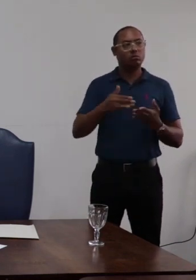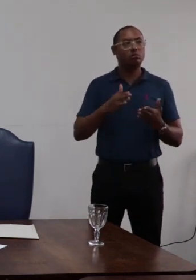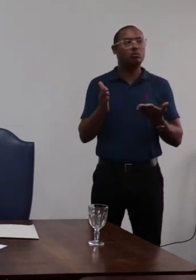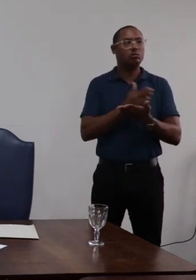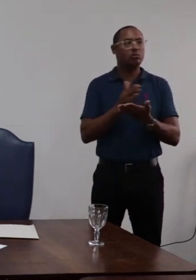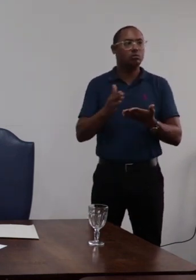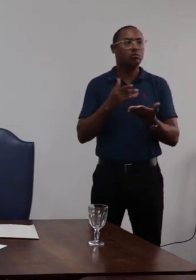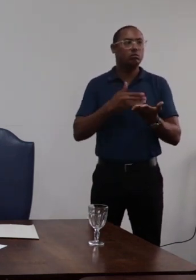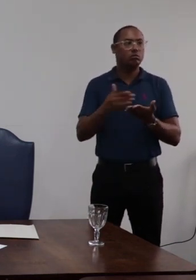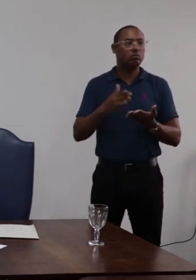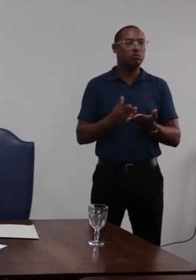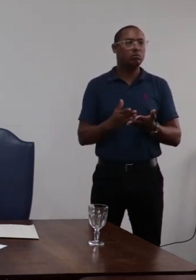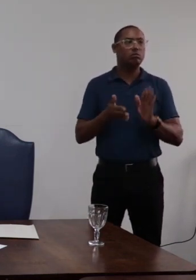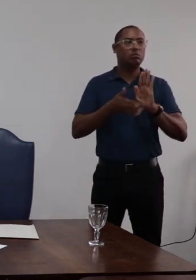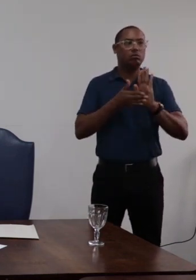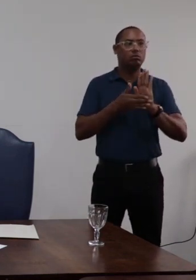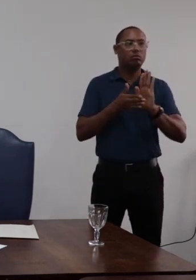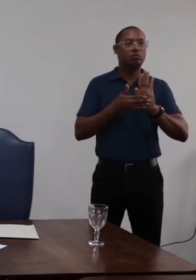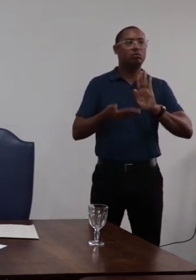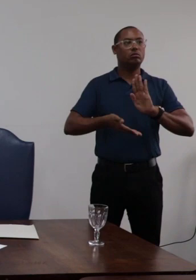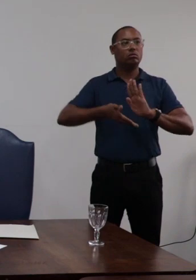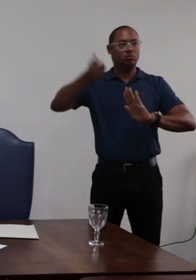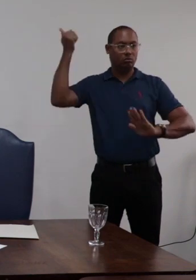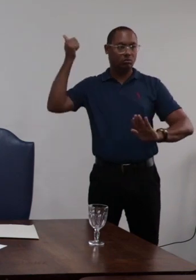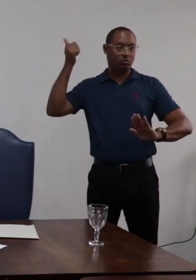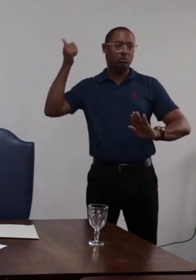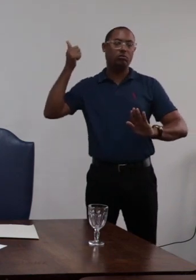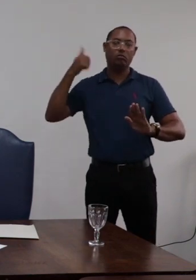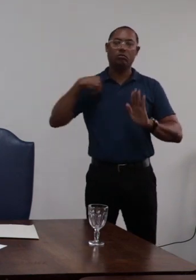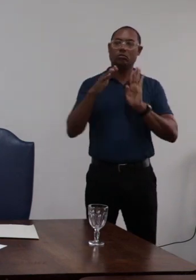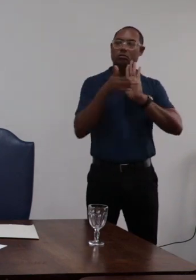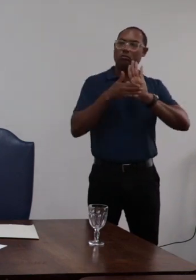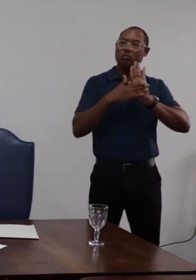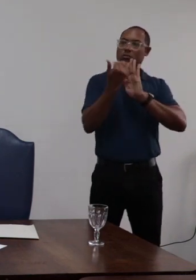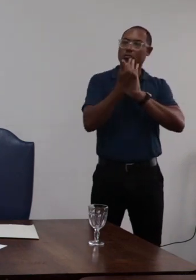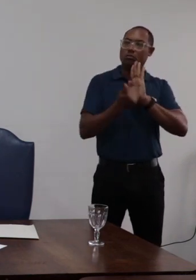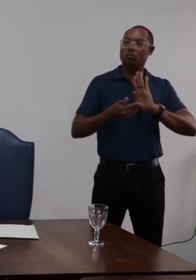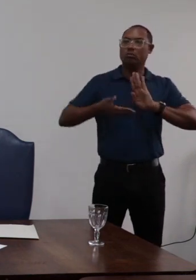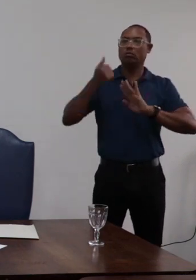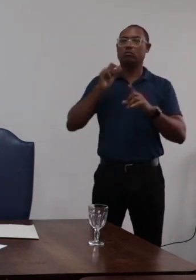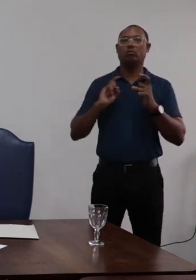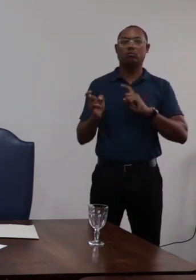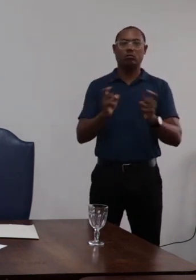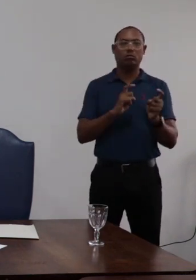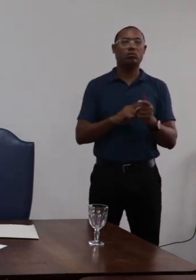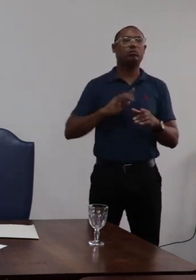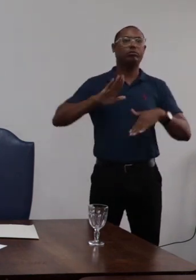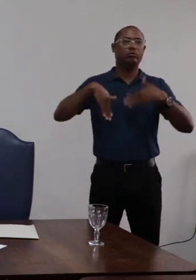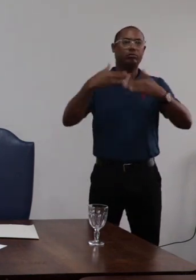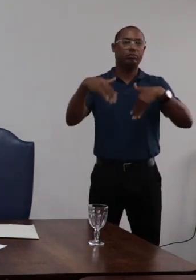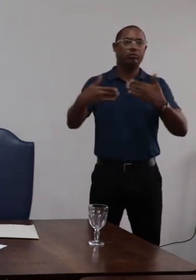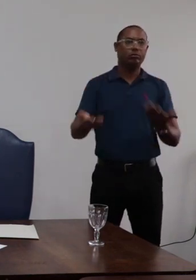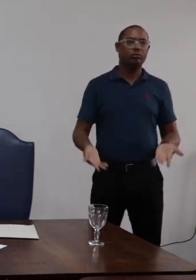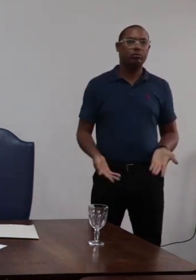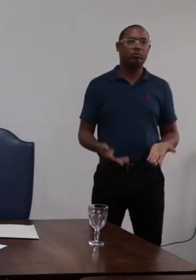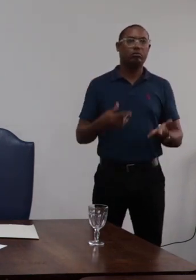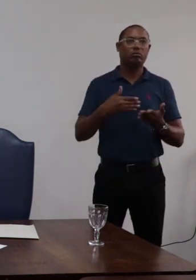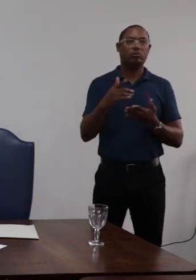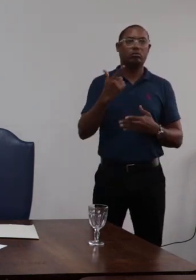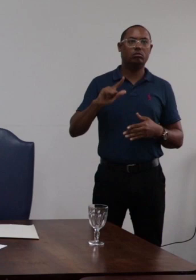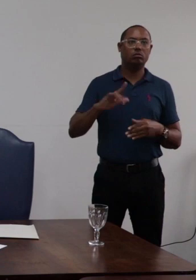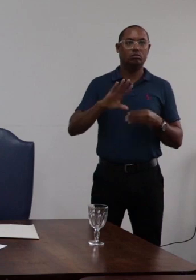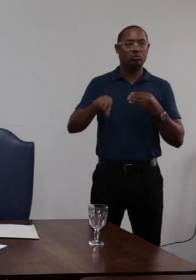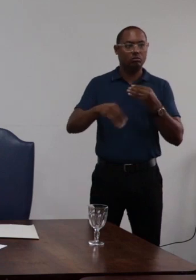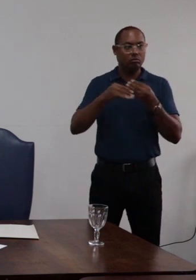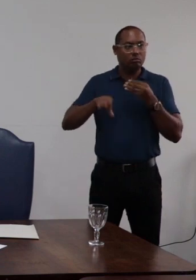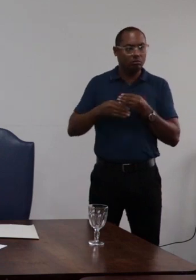algum momento veio para a pauta e a retirou da pauta protelando a discussão a gestão dos novos elementos